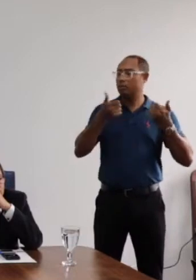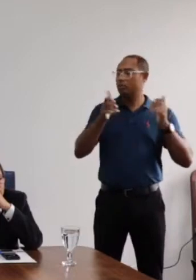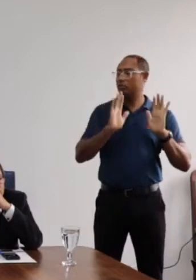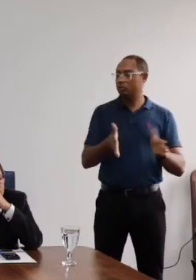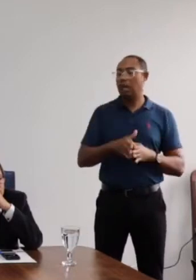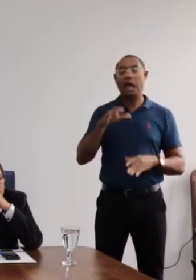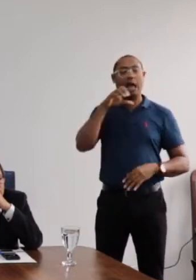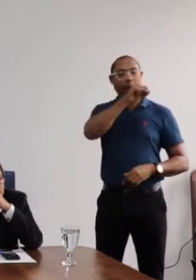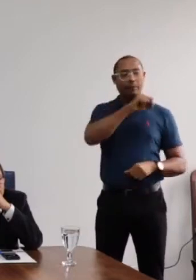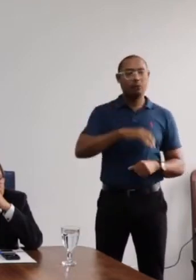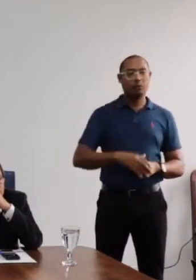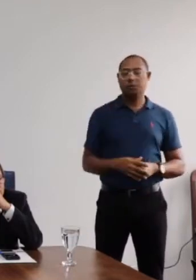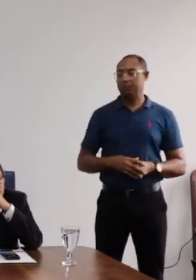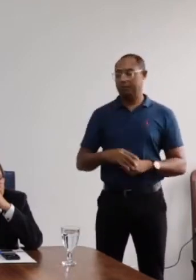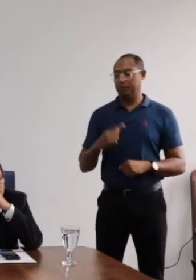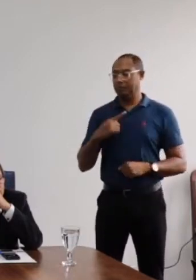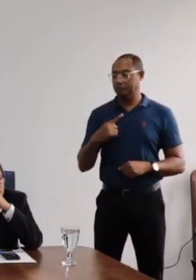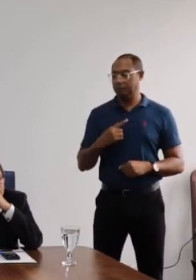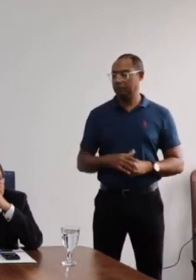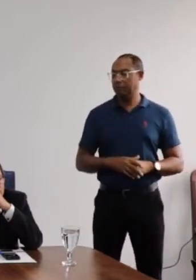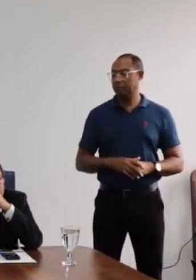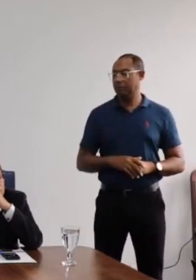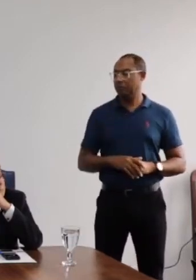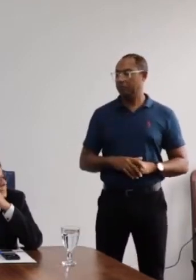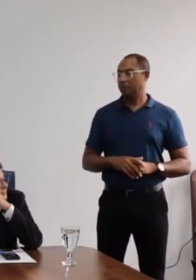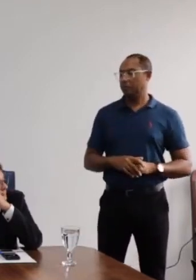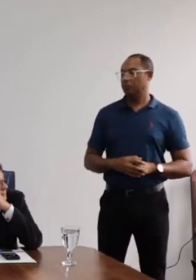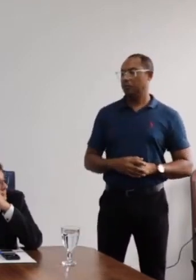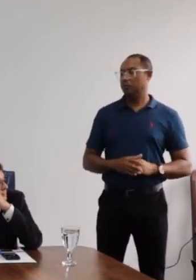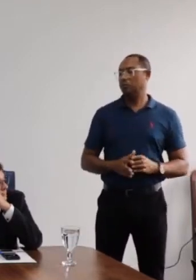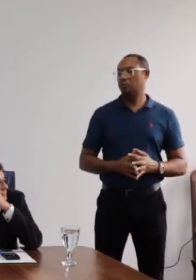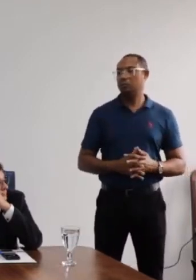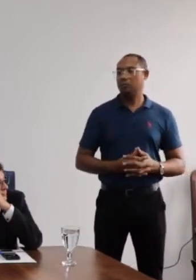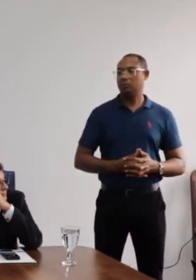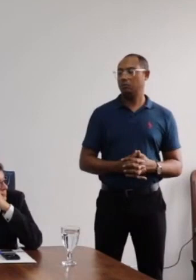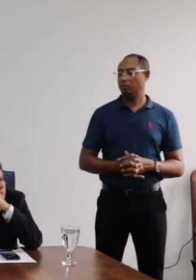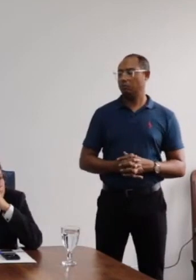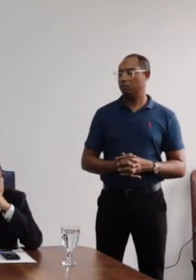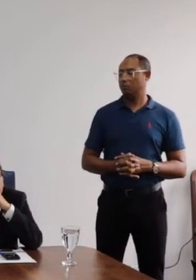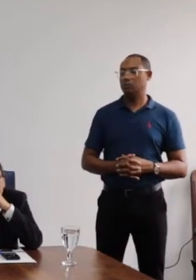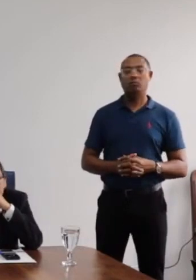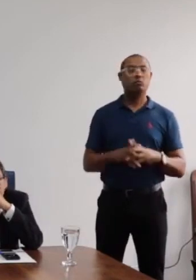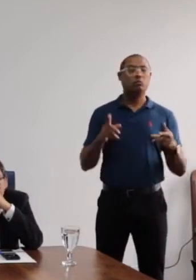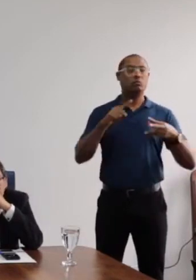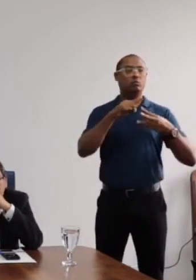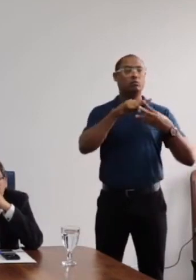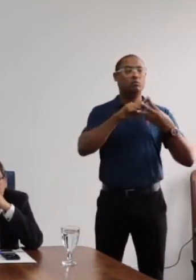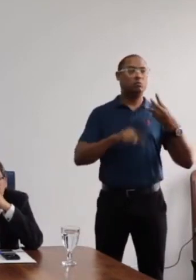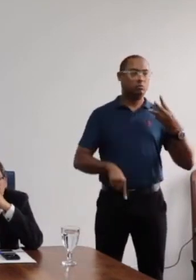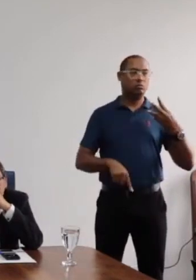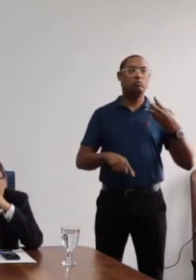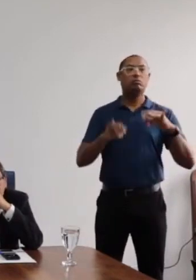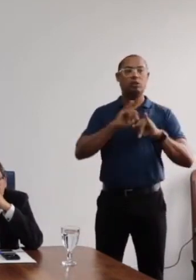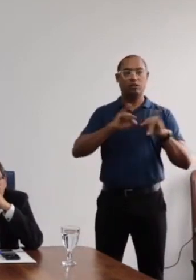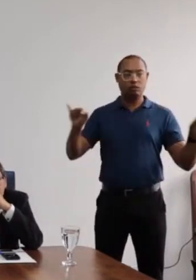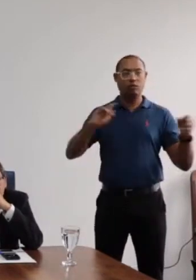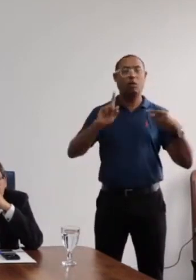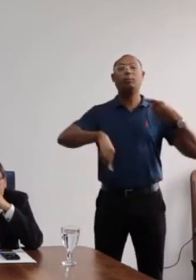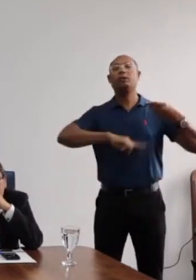rapidamente três informes. O primeiro,